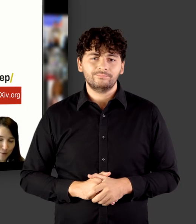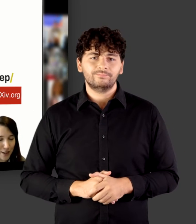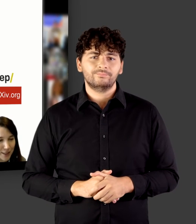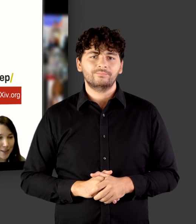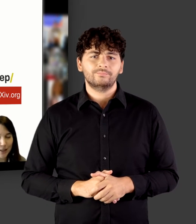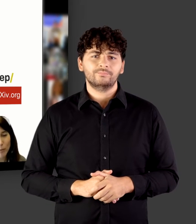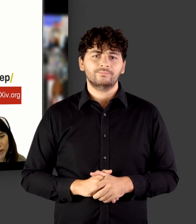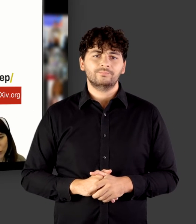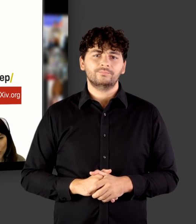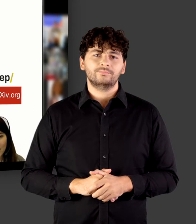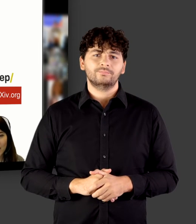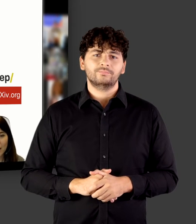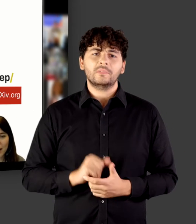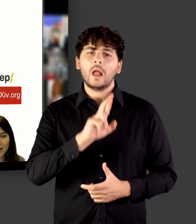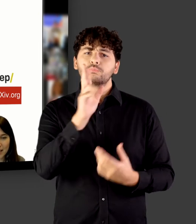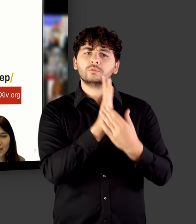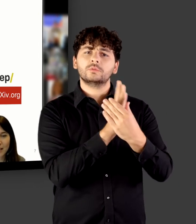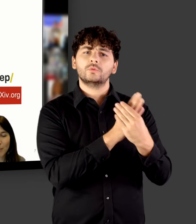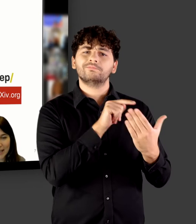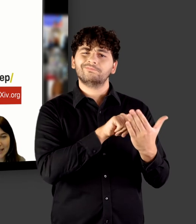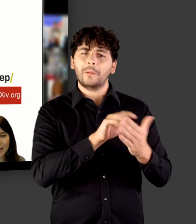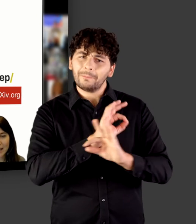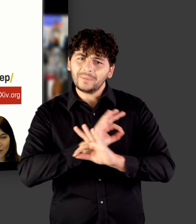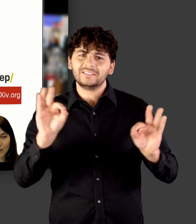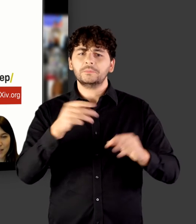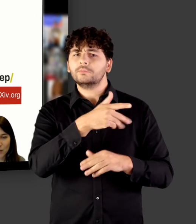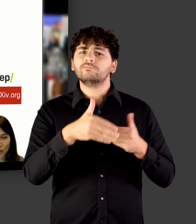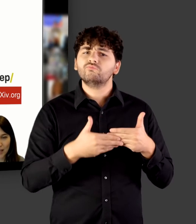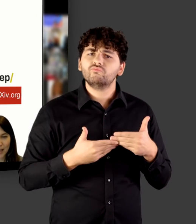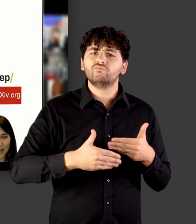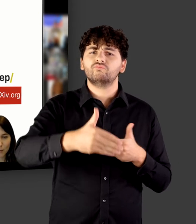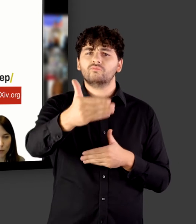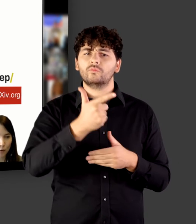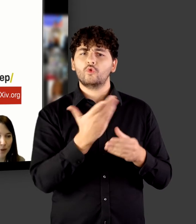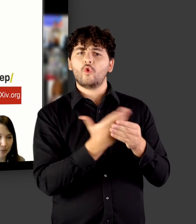Fazit, Repositorien garantieren am besten die langfristige Zugänglichkeit von Dokumenten.